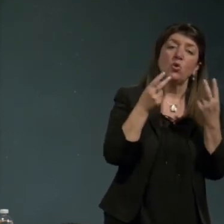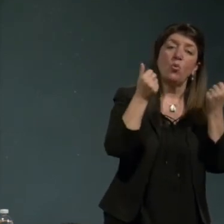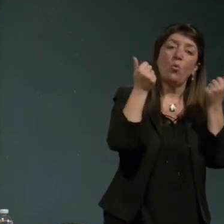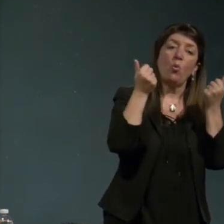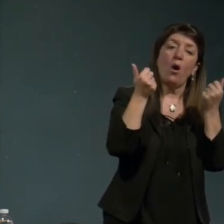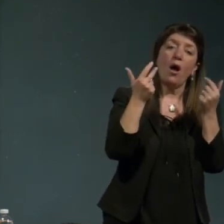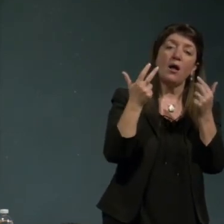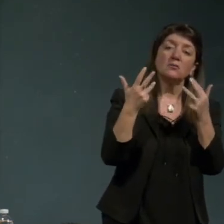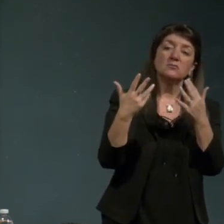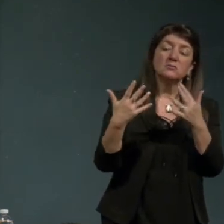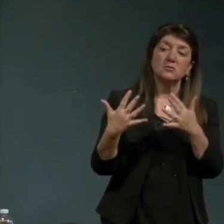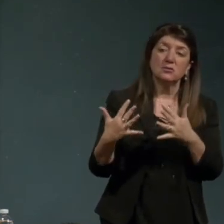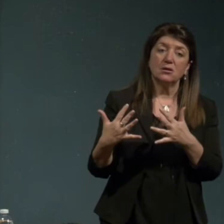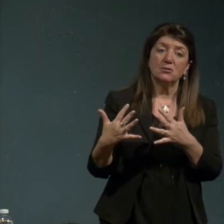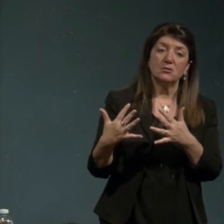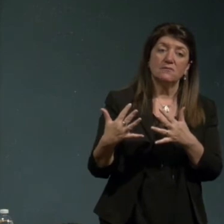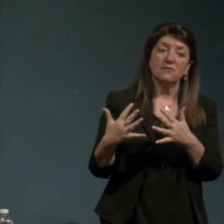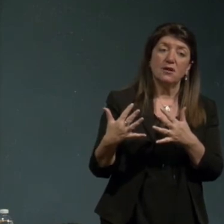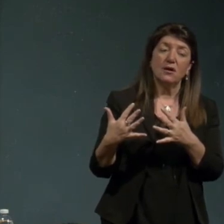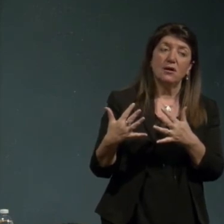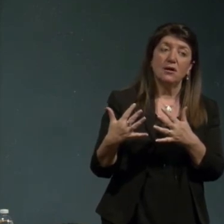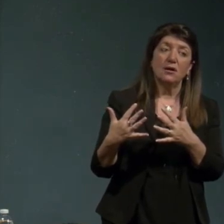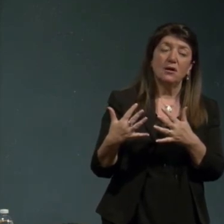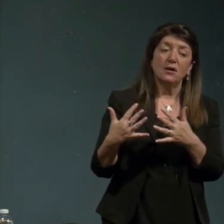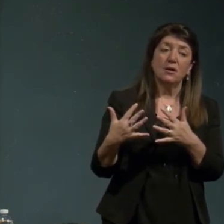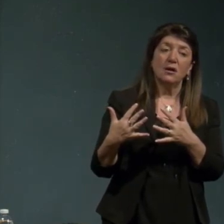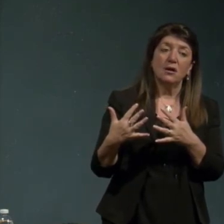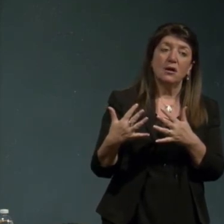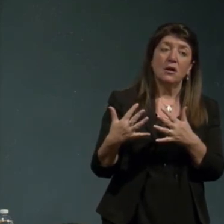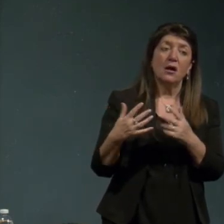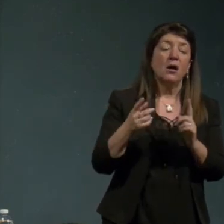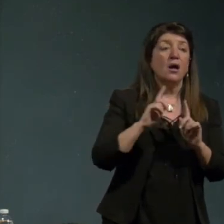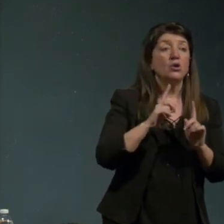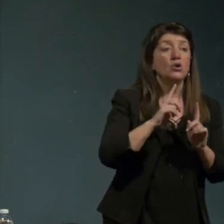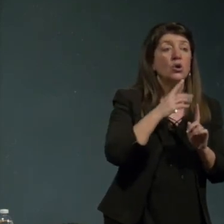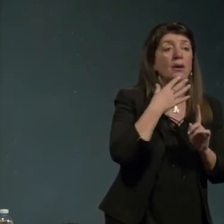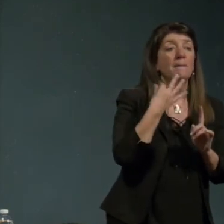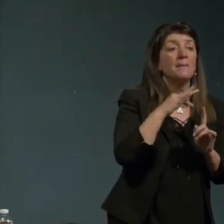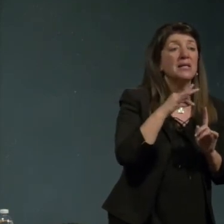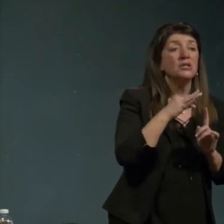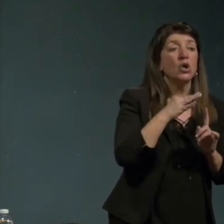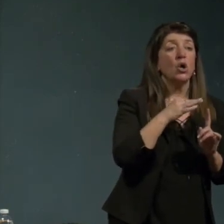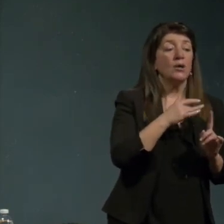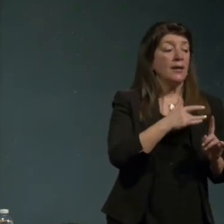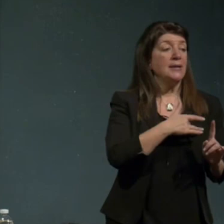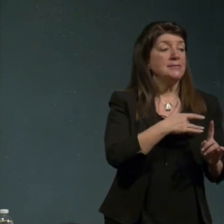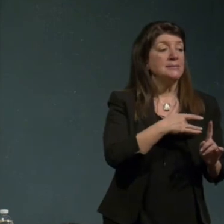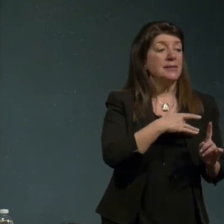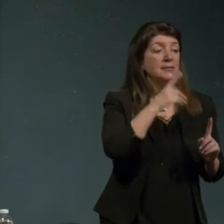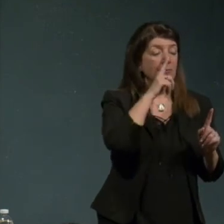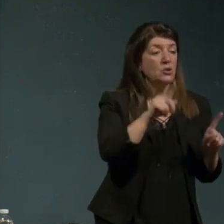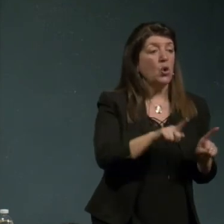e del sentimento di comuno di